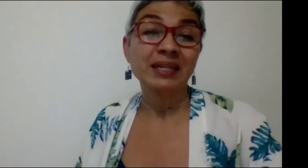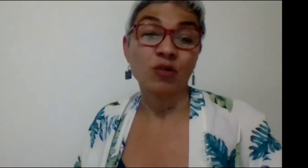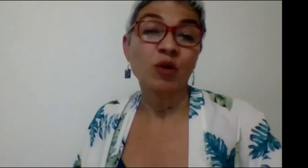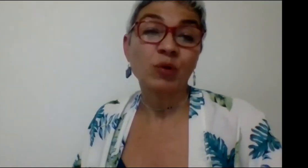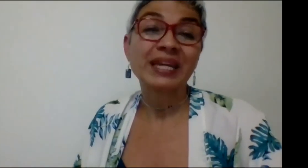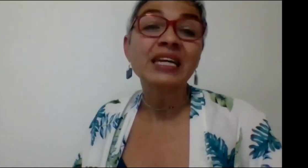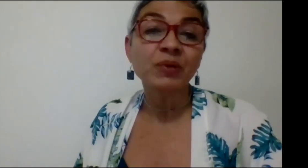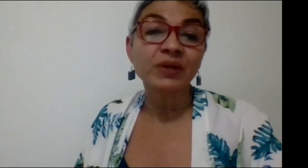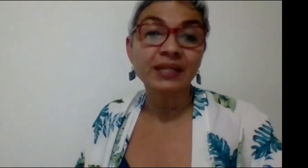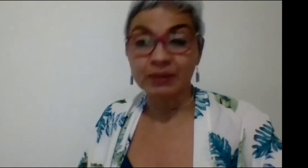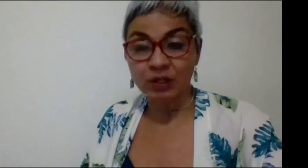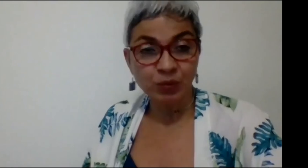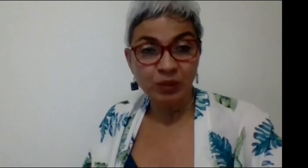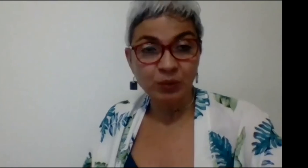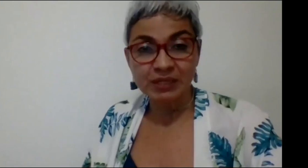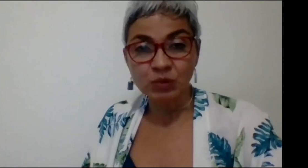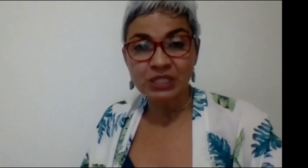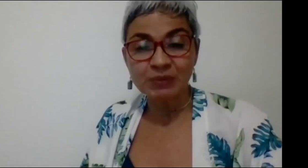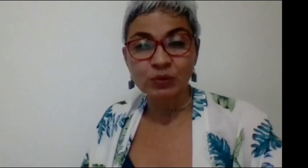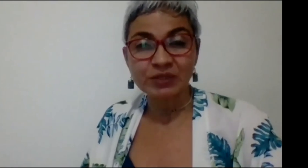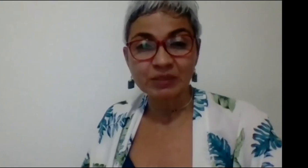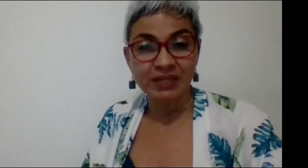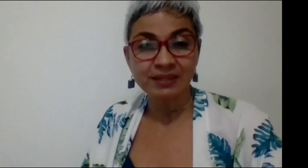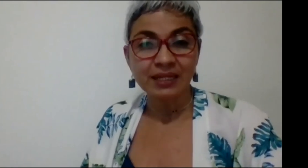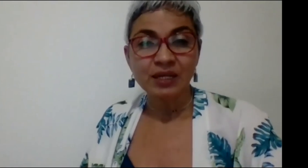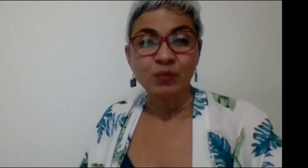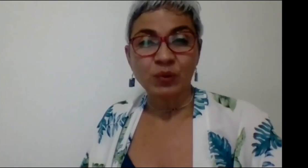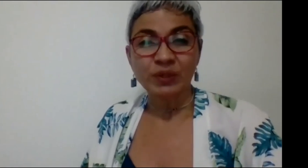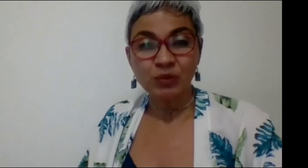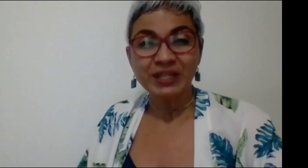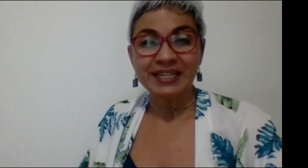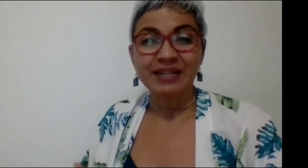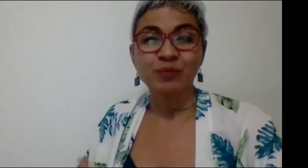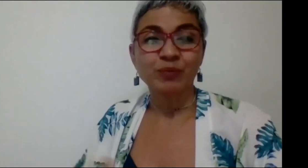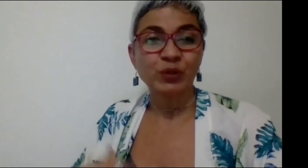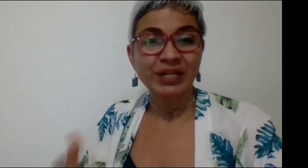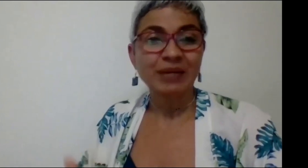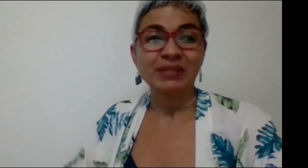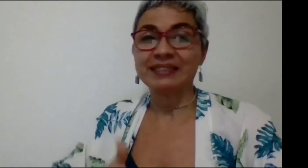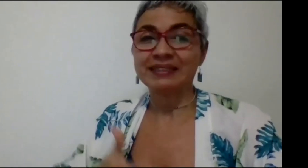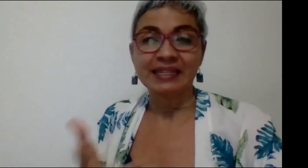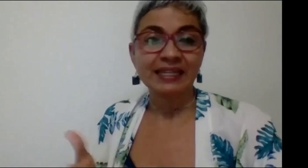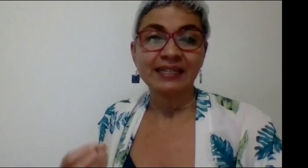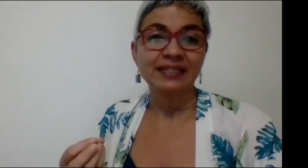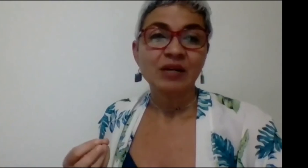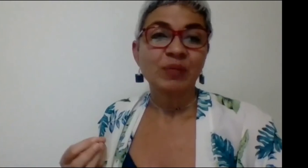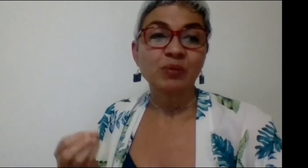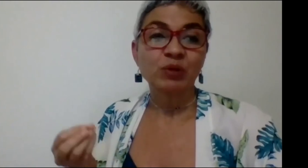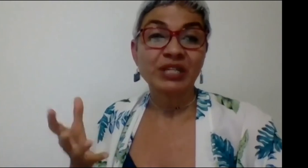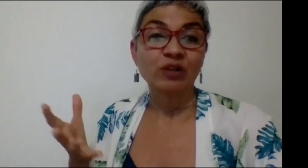como equipo de trabajo podemos hacer muchísimas cosas más. Podemos generar programas, estrategias para aprovechar